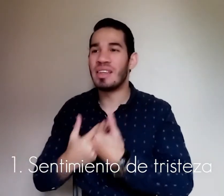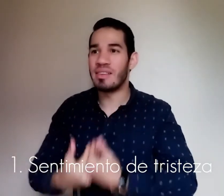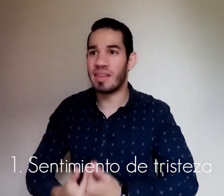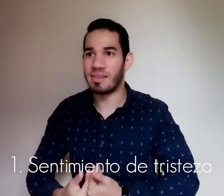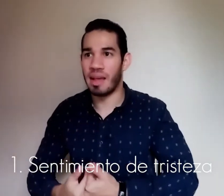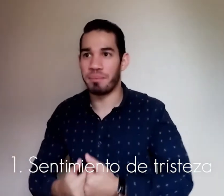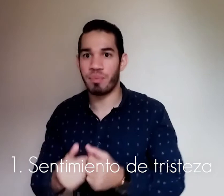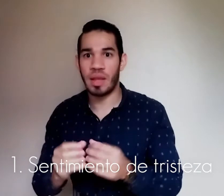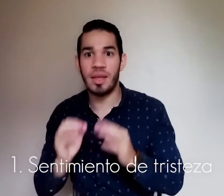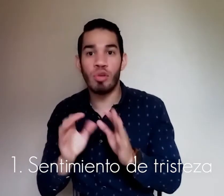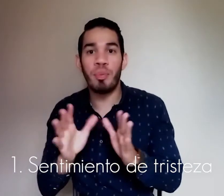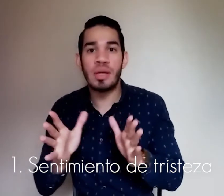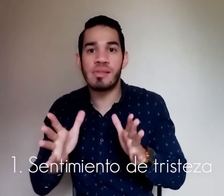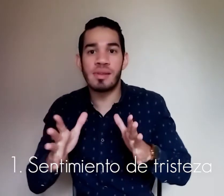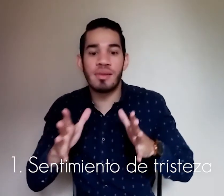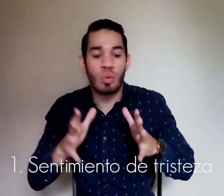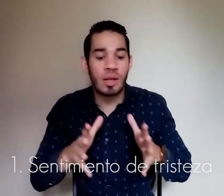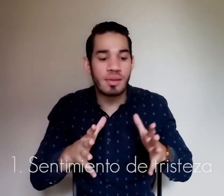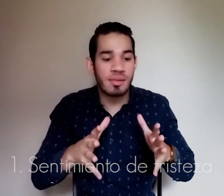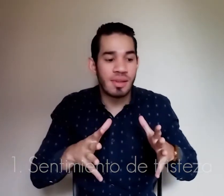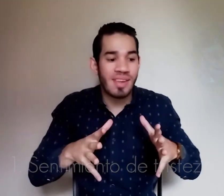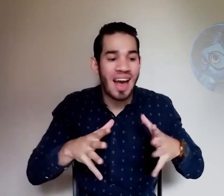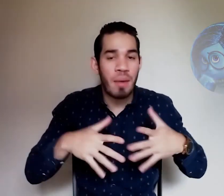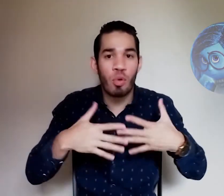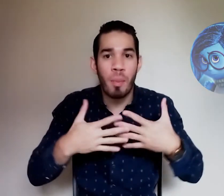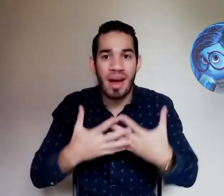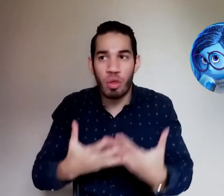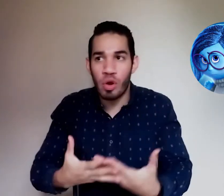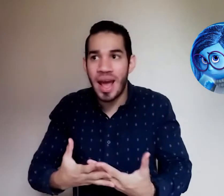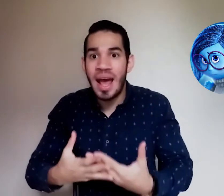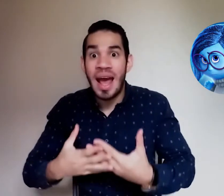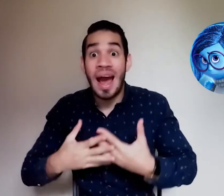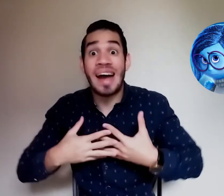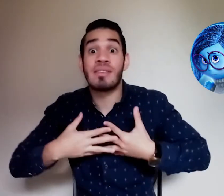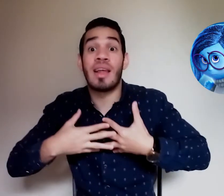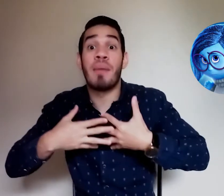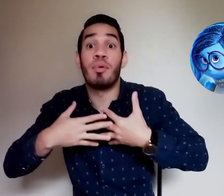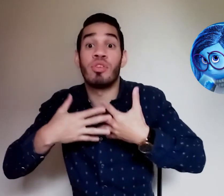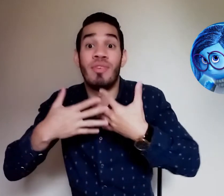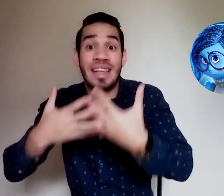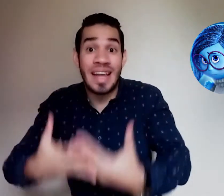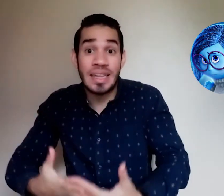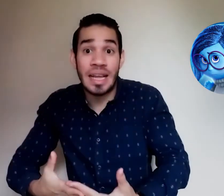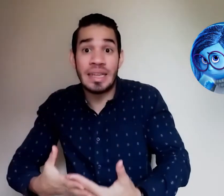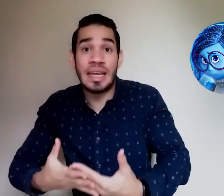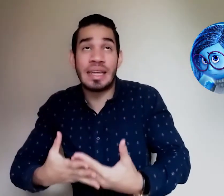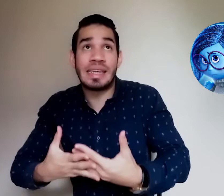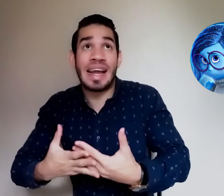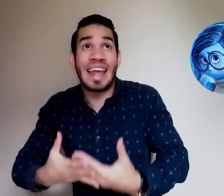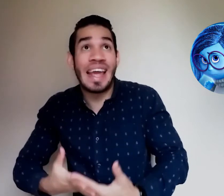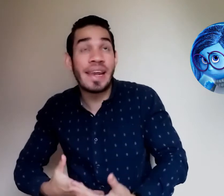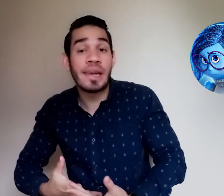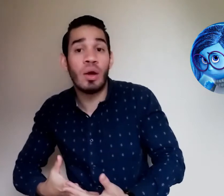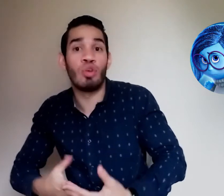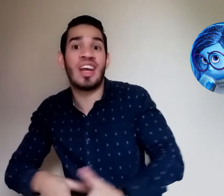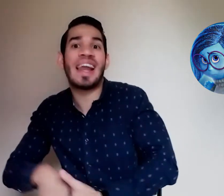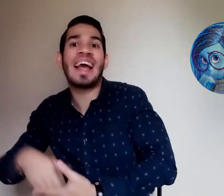tristeza y esto puede ser desde una tristeza abrumadora hasta la posibilidad de creer o llegar a